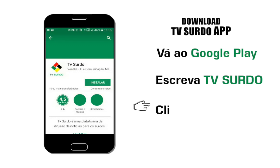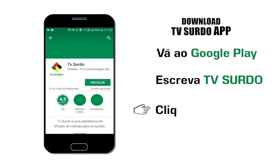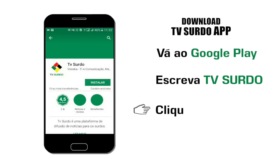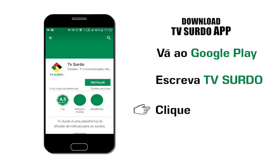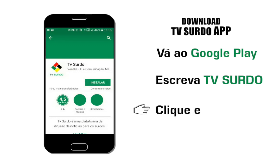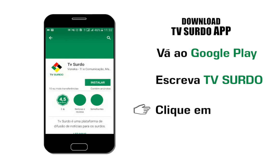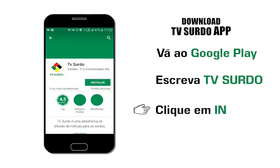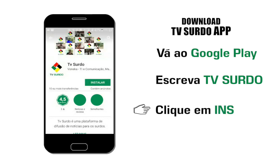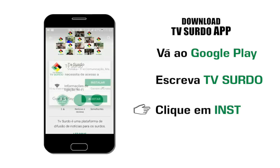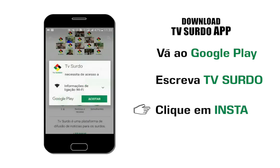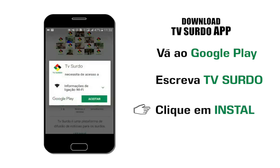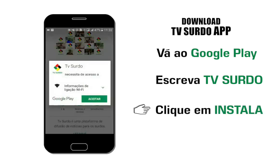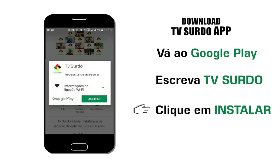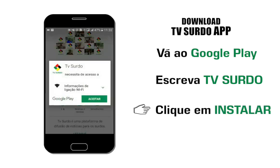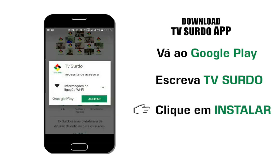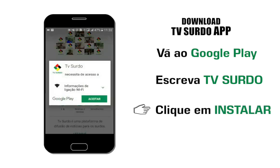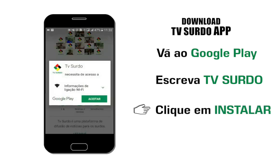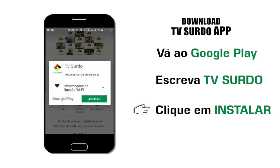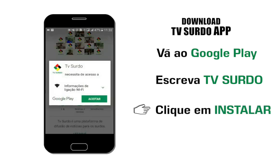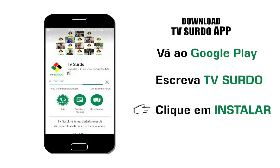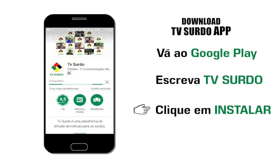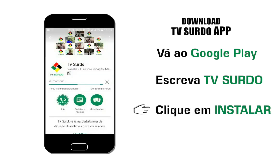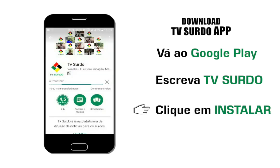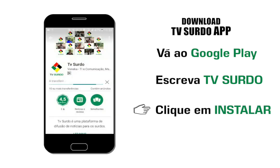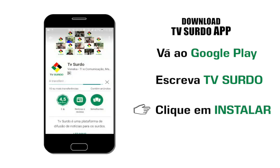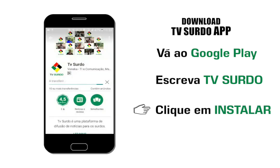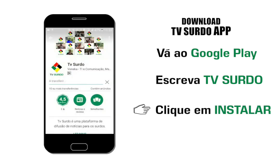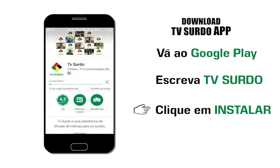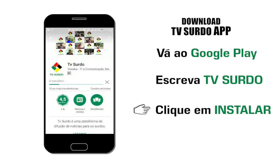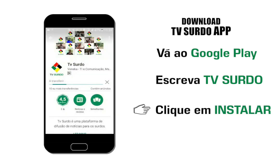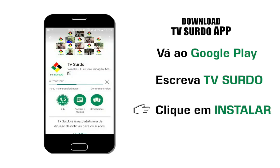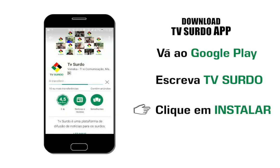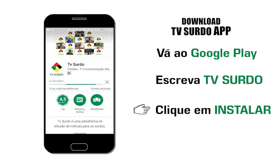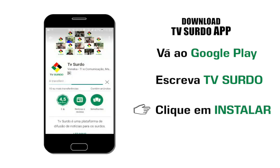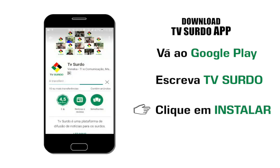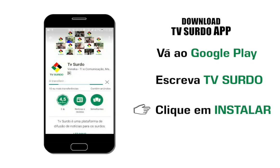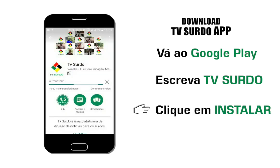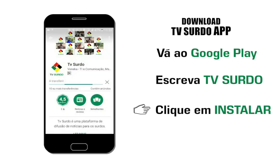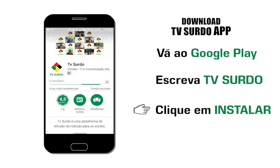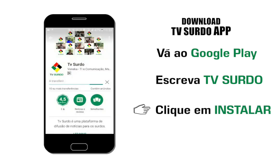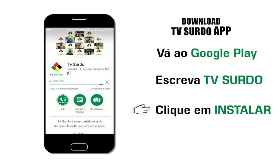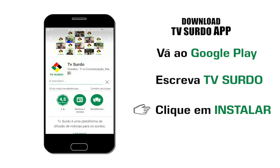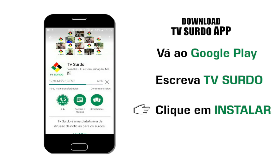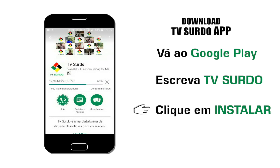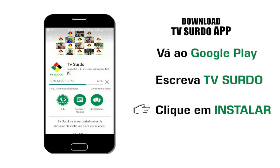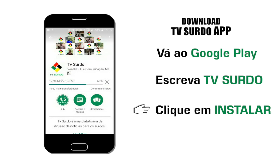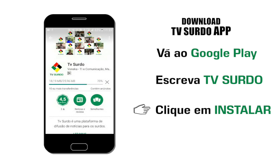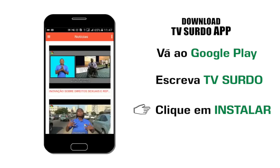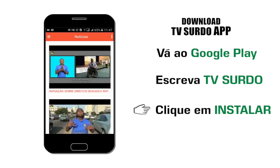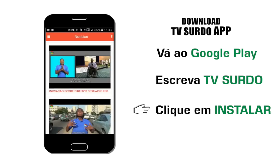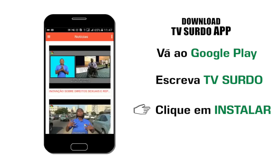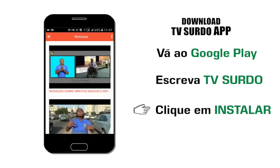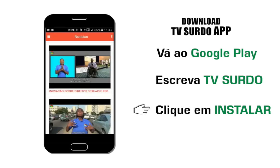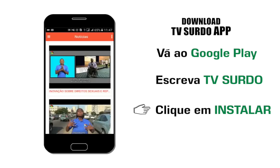Clique no ícone com o emblema da TV Surdo e de seguida, instale. E já está.